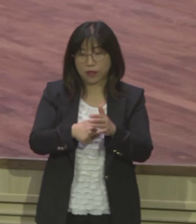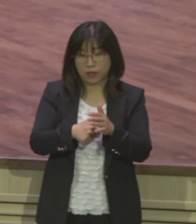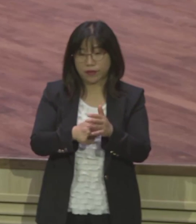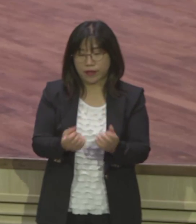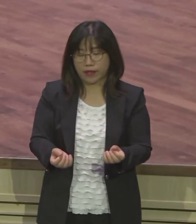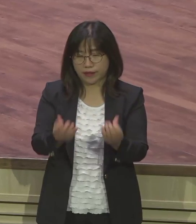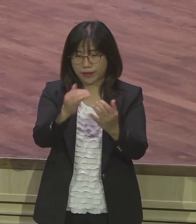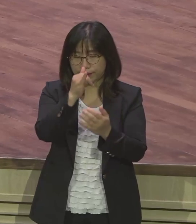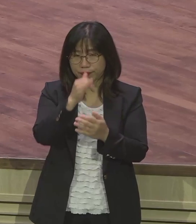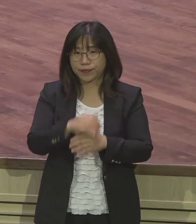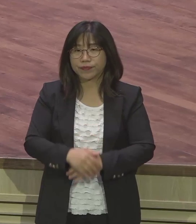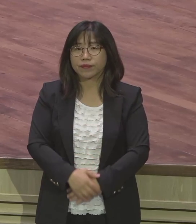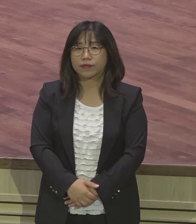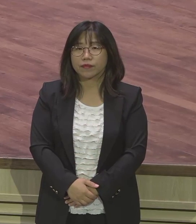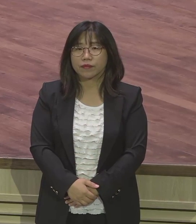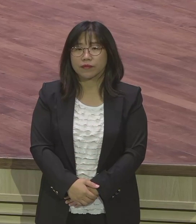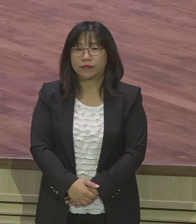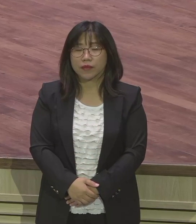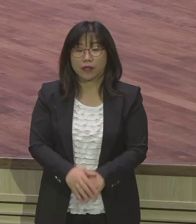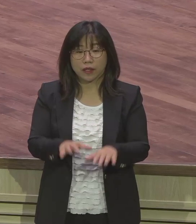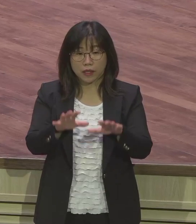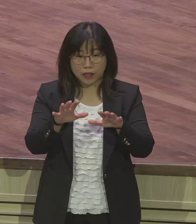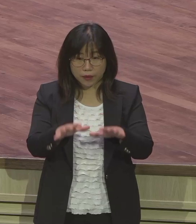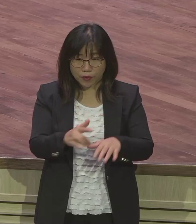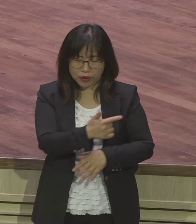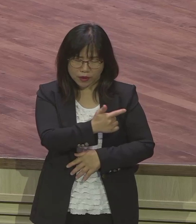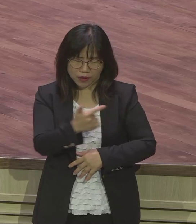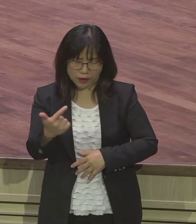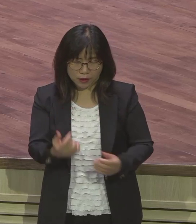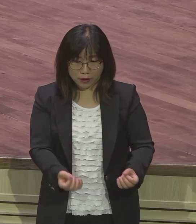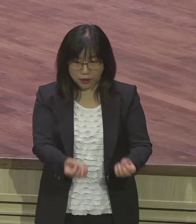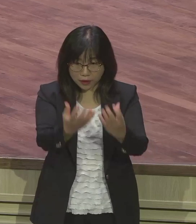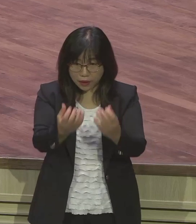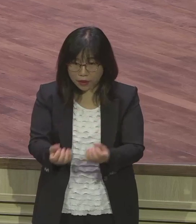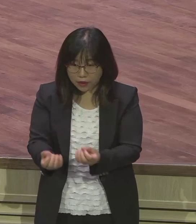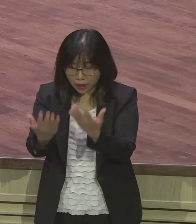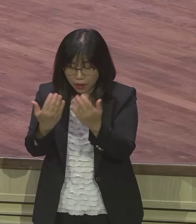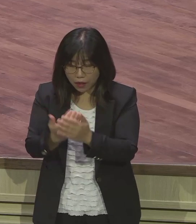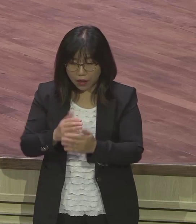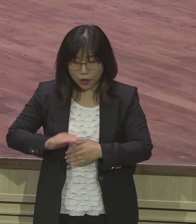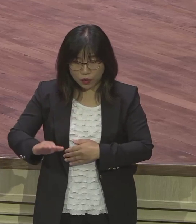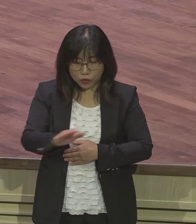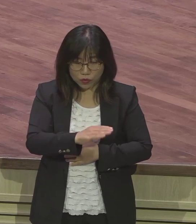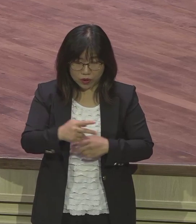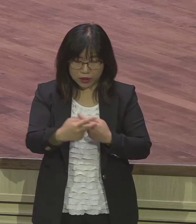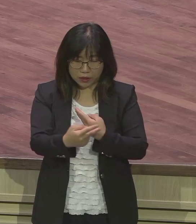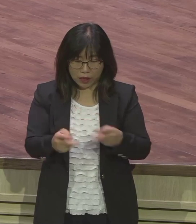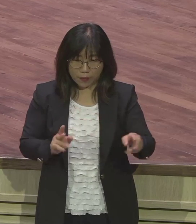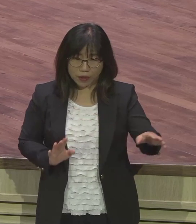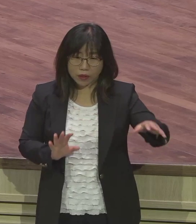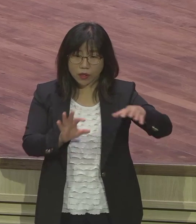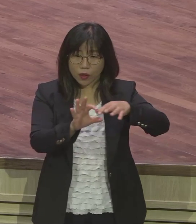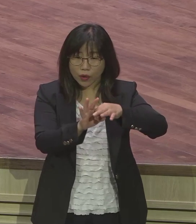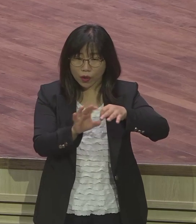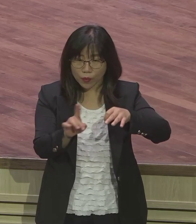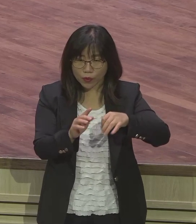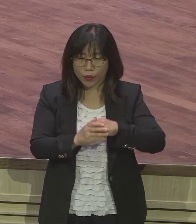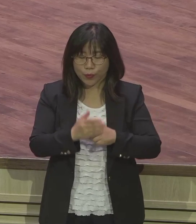이것이 무슨 스케줄이냐 한마디로 말하면 우리의 복음 가진 우리의